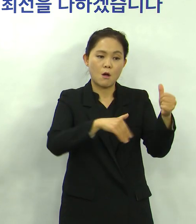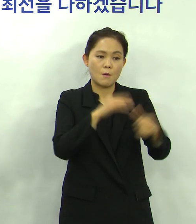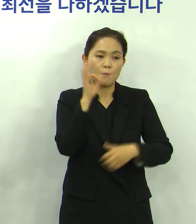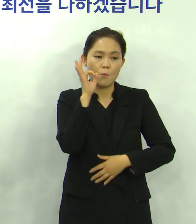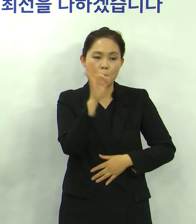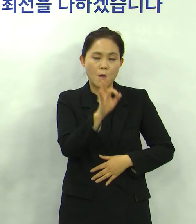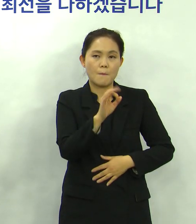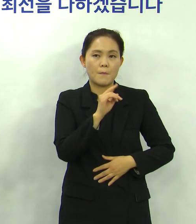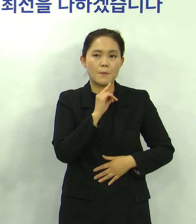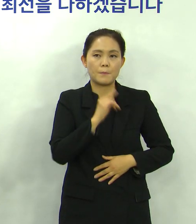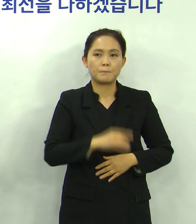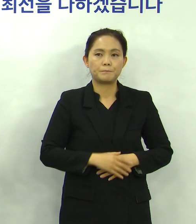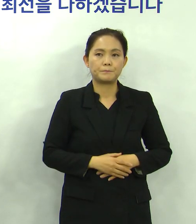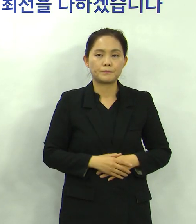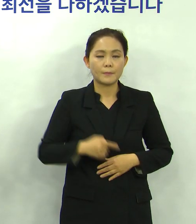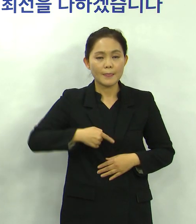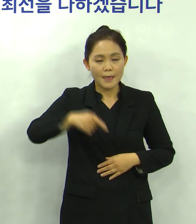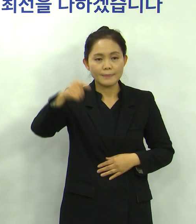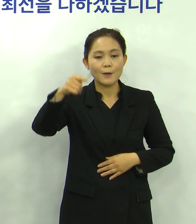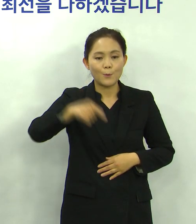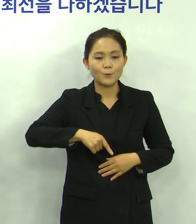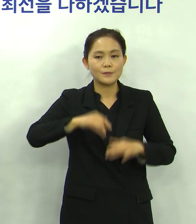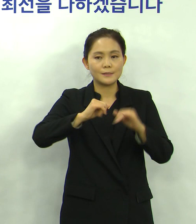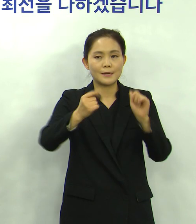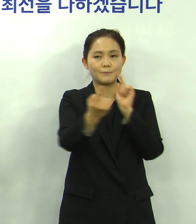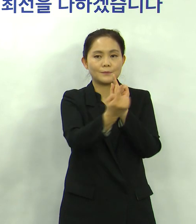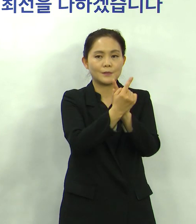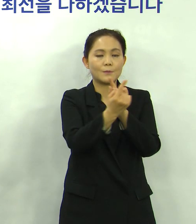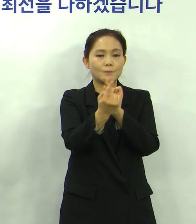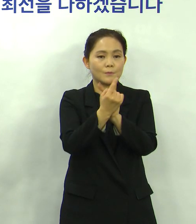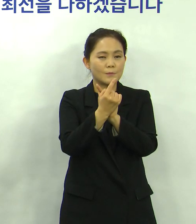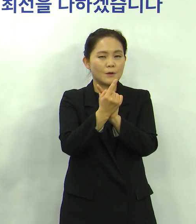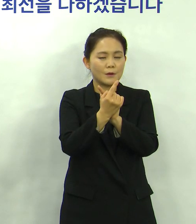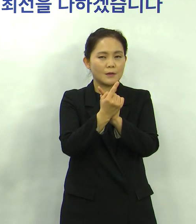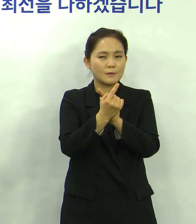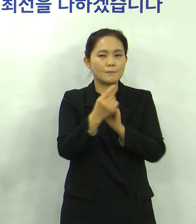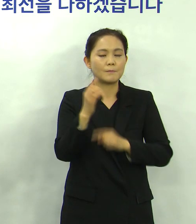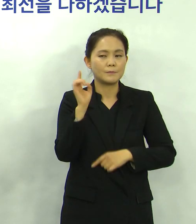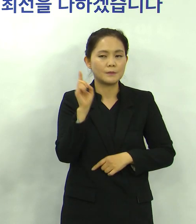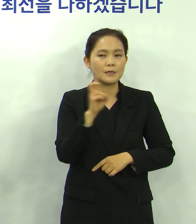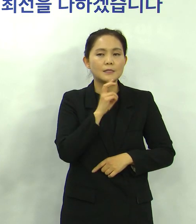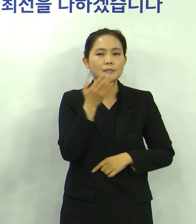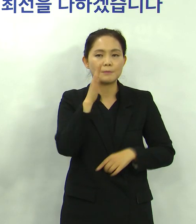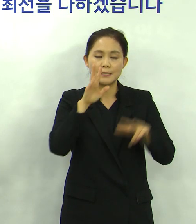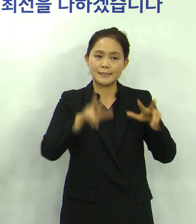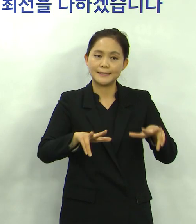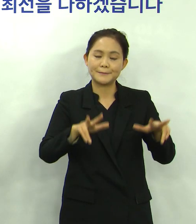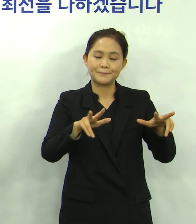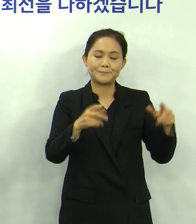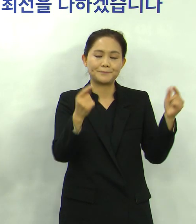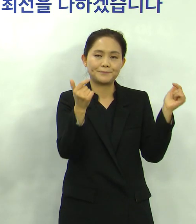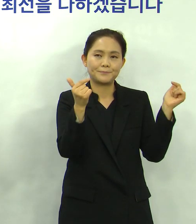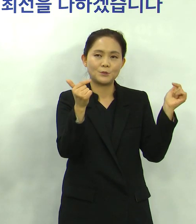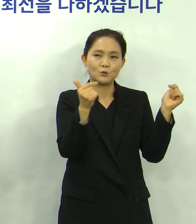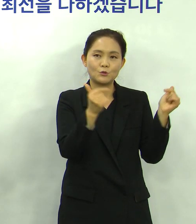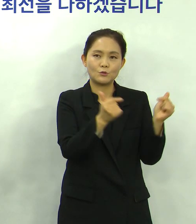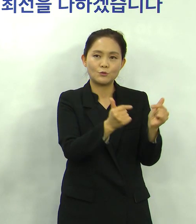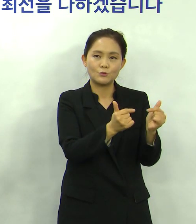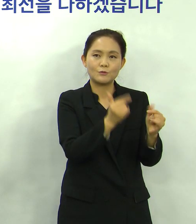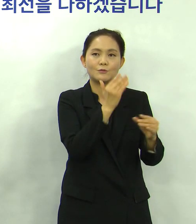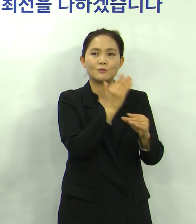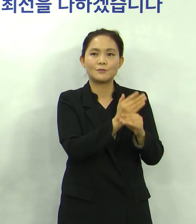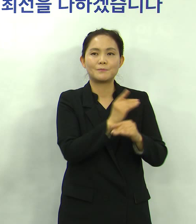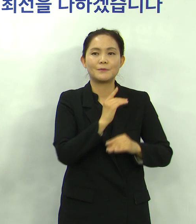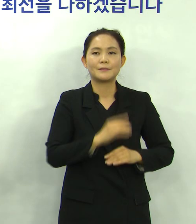일부 거기에 갔다 온 분을 접촉한 것으로 알고 있는데 그러나 하여튼 차츰 수그러드는 것만은